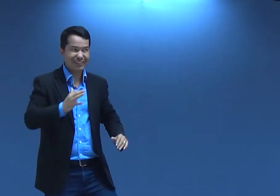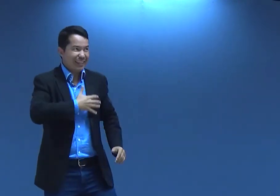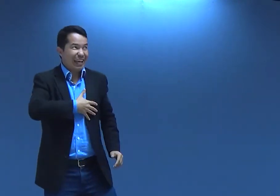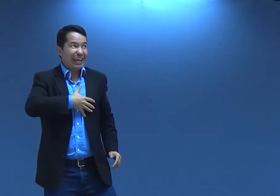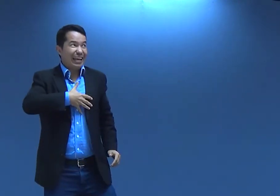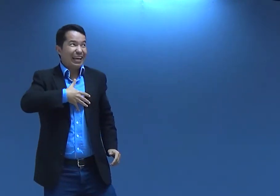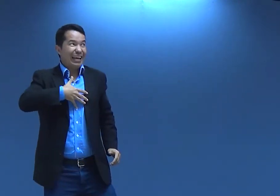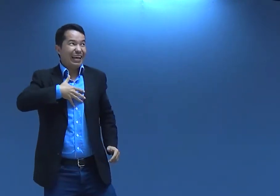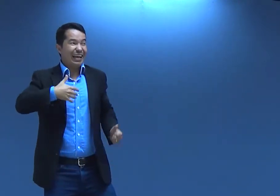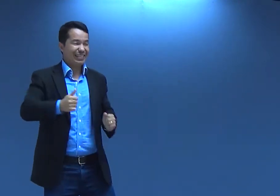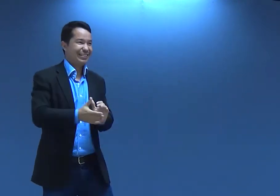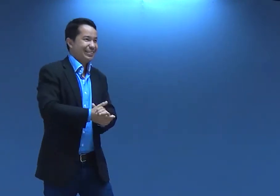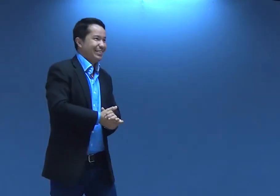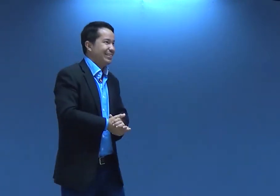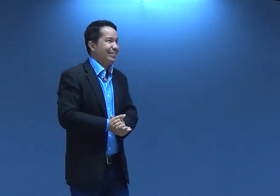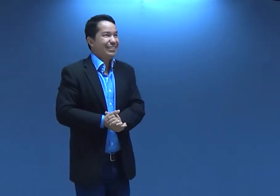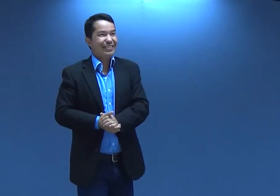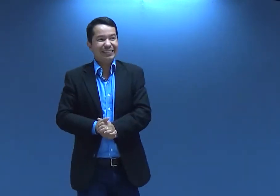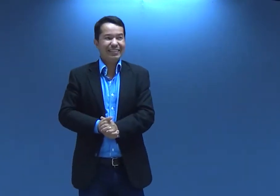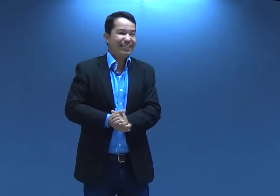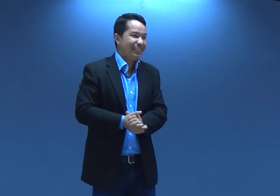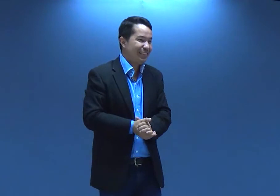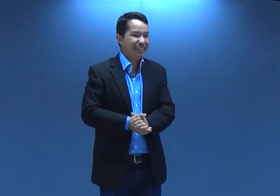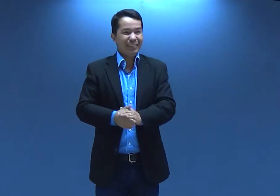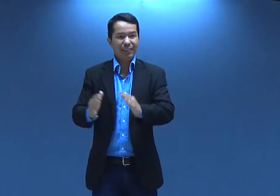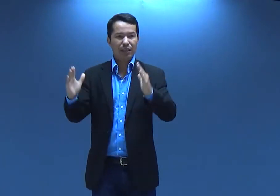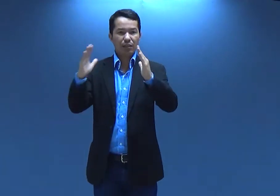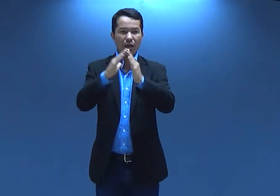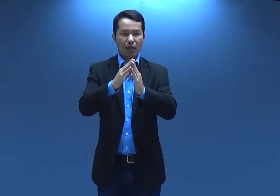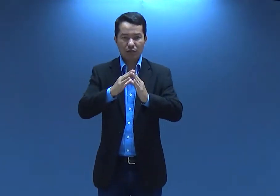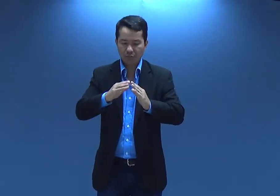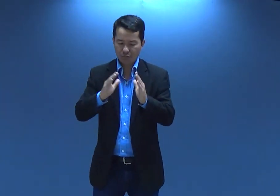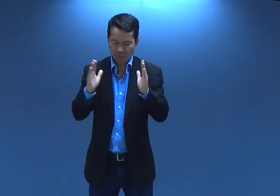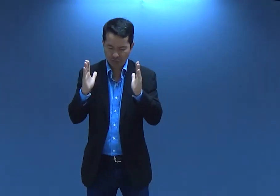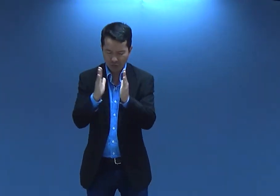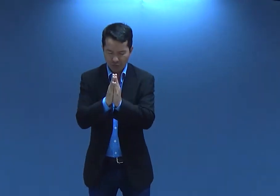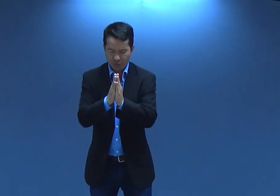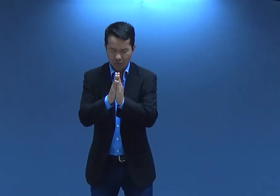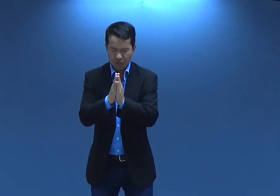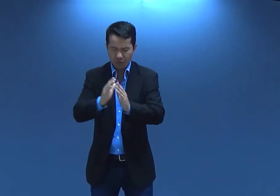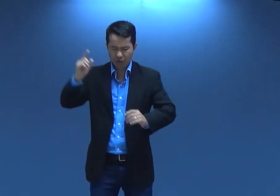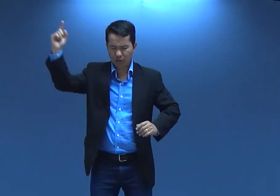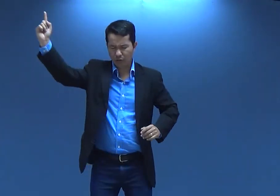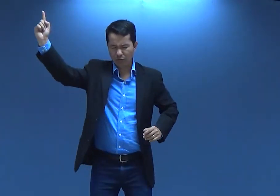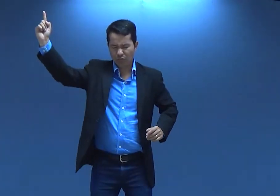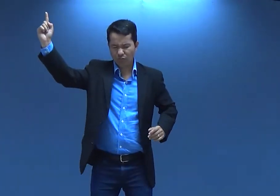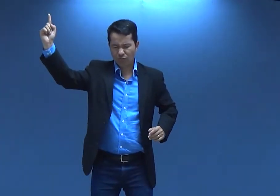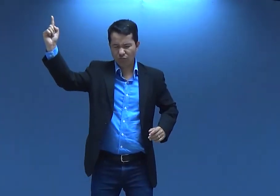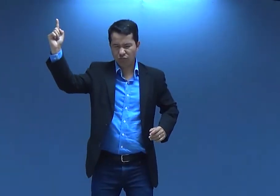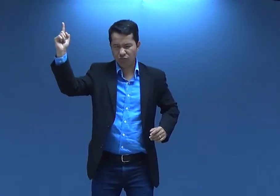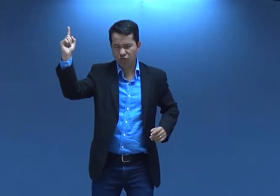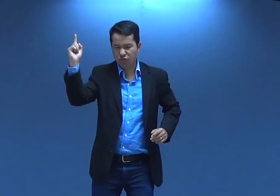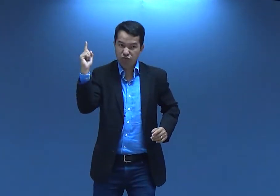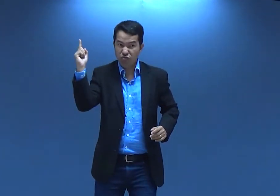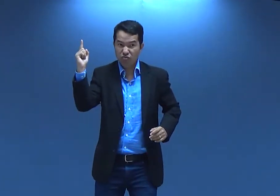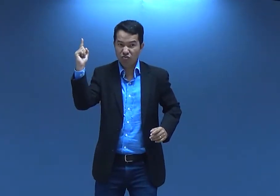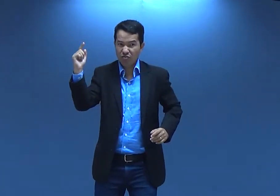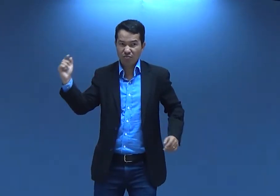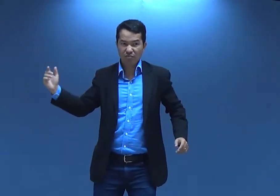ela começou a se sentir feliz, né? E ela ia lá. Ai, ela chegava em casa e ela andava, né? E daí, o que